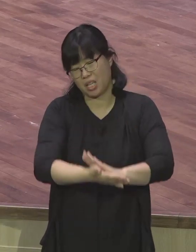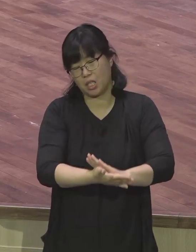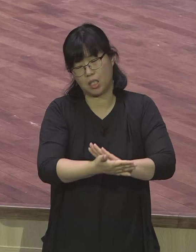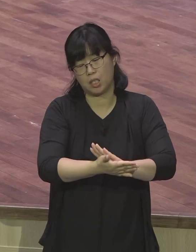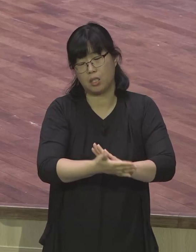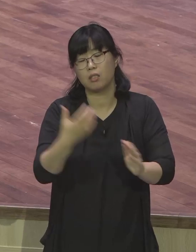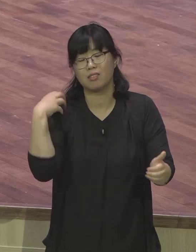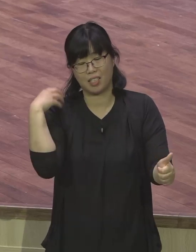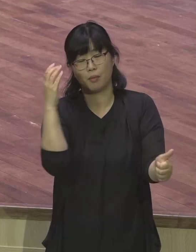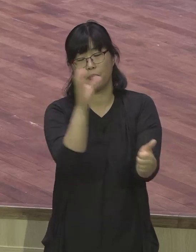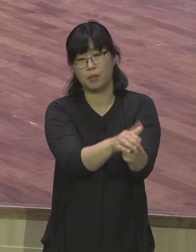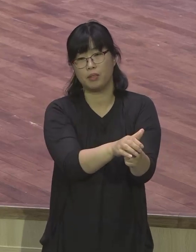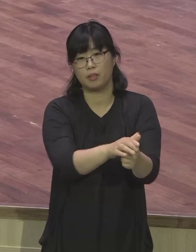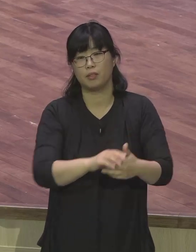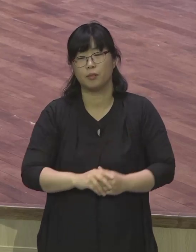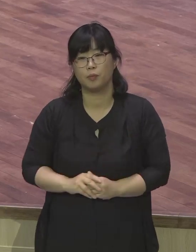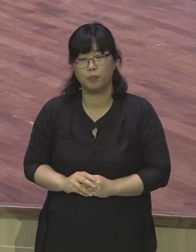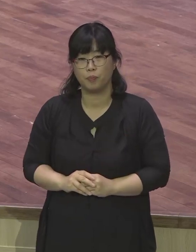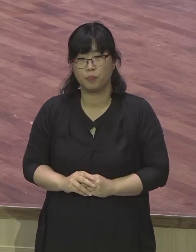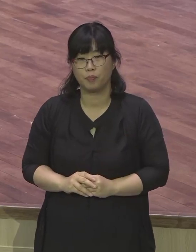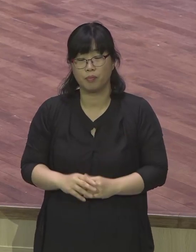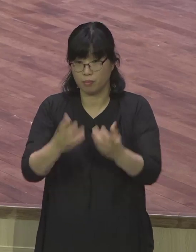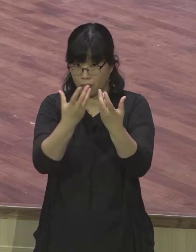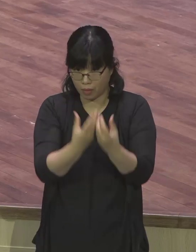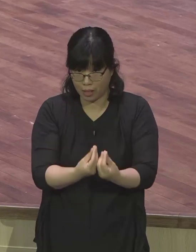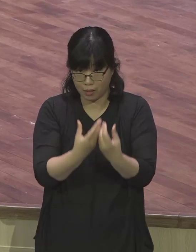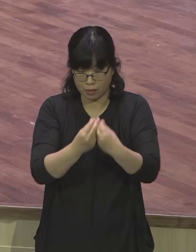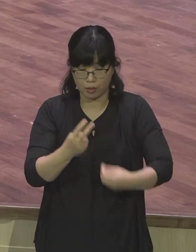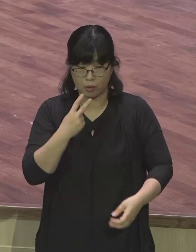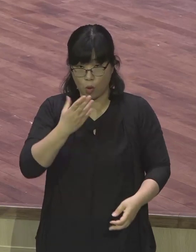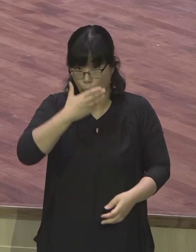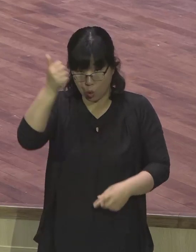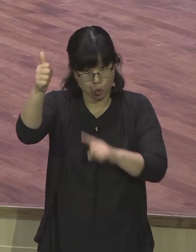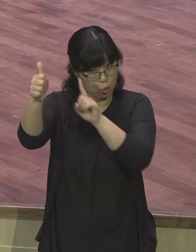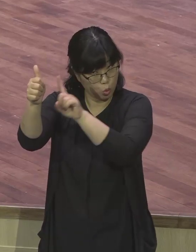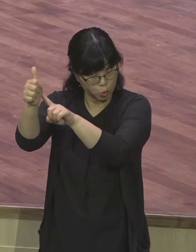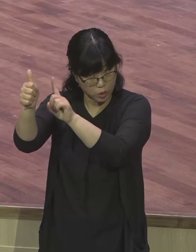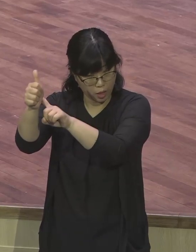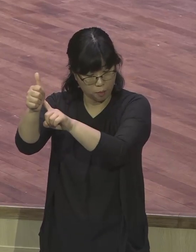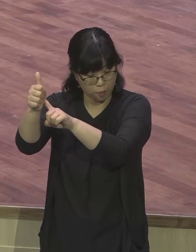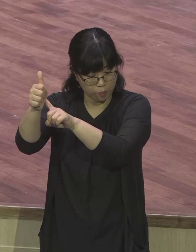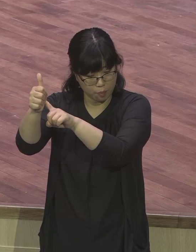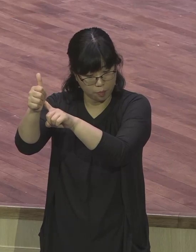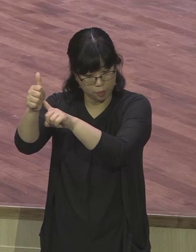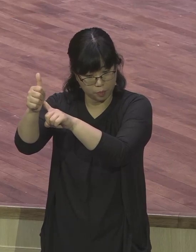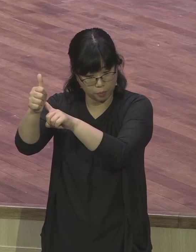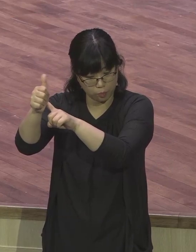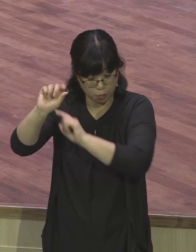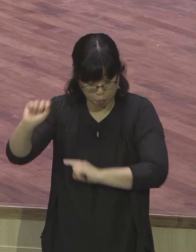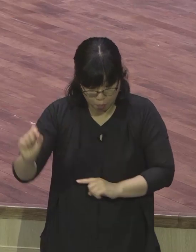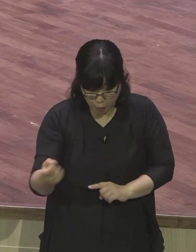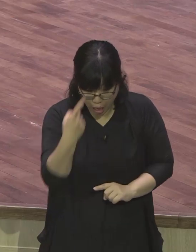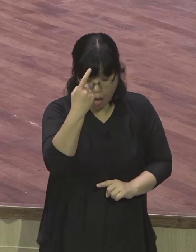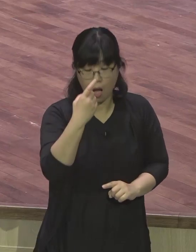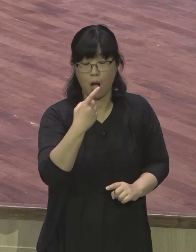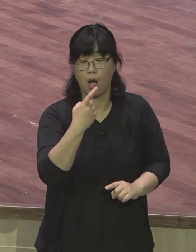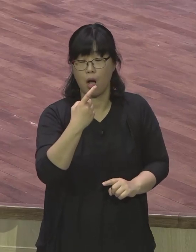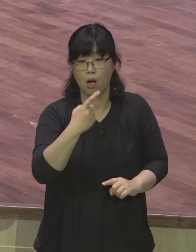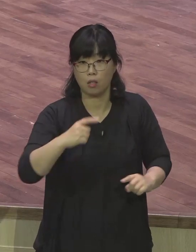바벨론이라는 나라의 흐름이 바뀌었고 에스더가 아하스로 왕의 앞에 나갈 때 이스라엘 백성들이 구원을 받았던